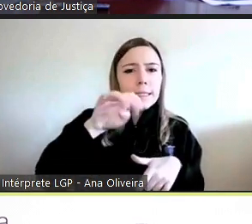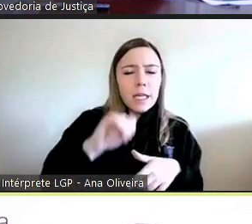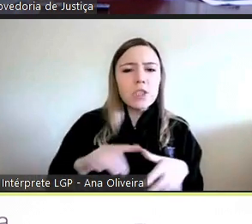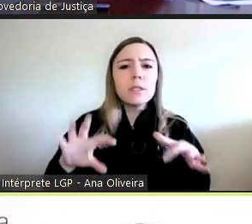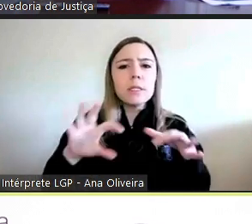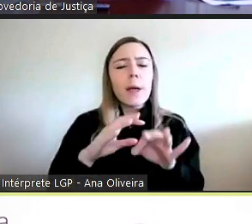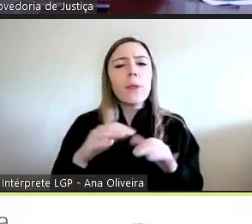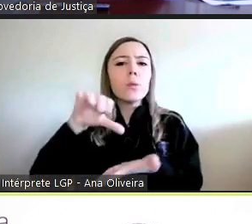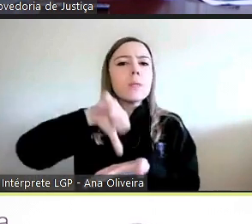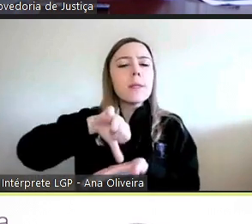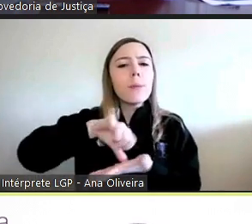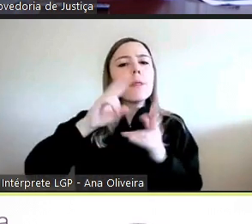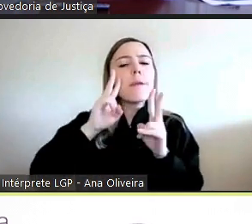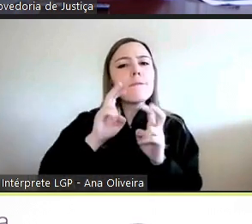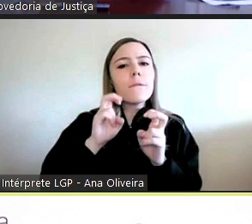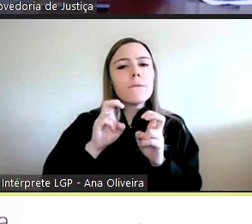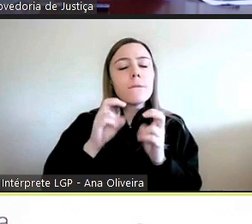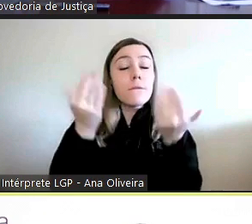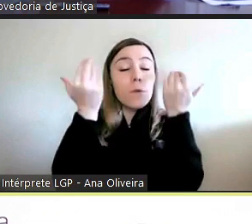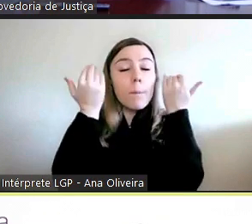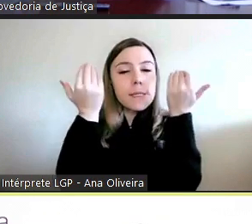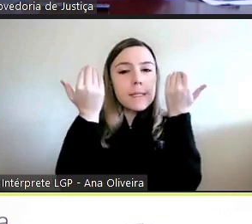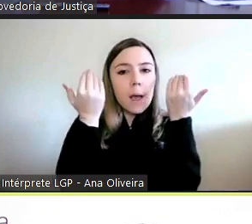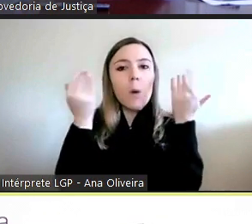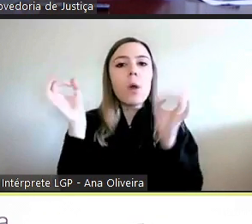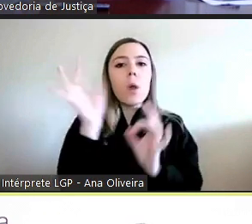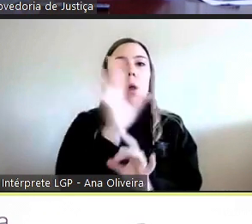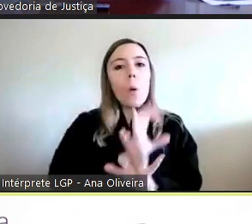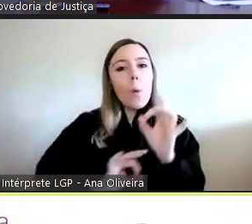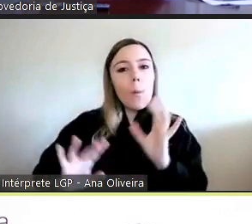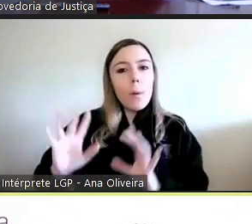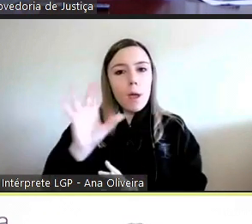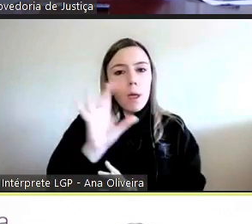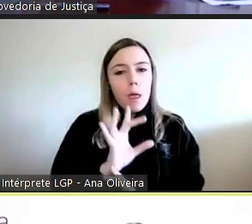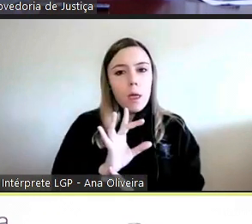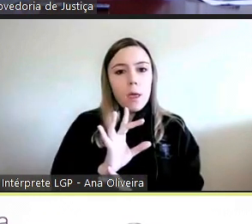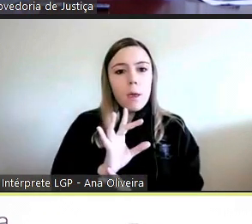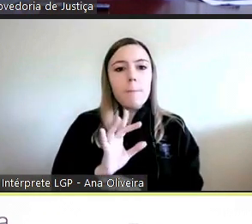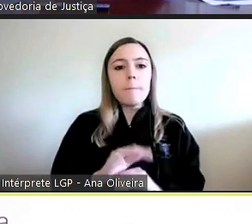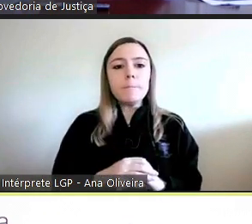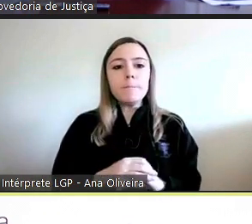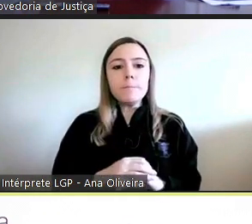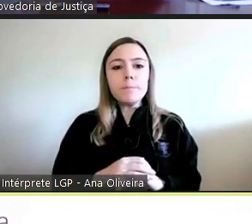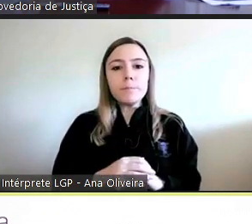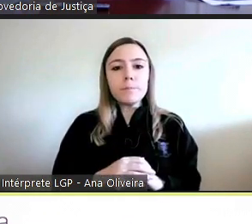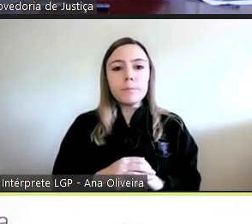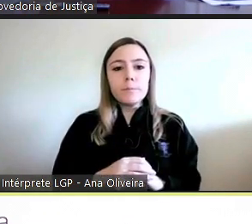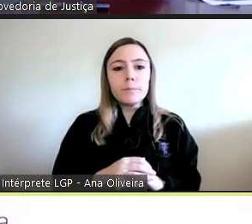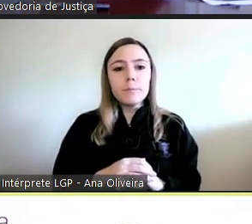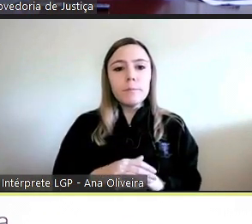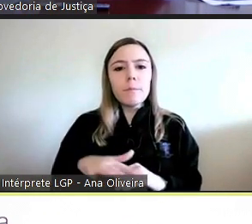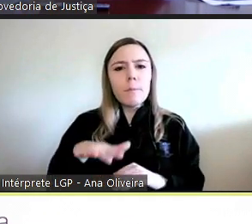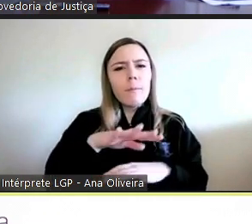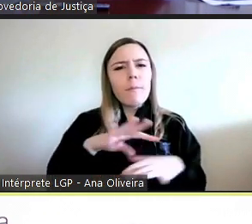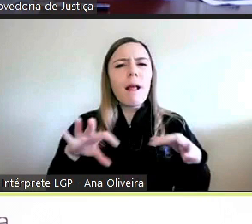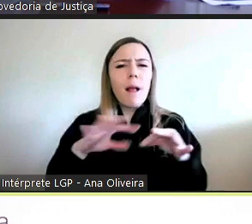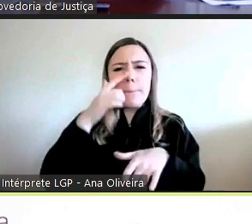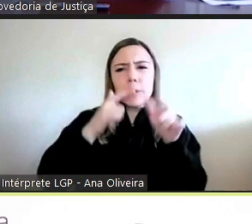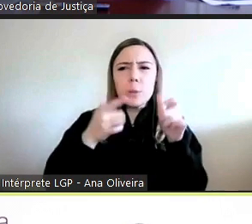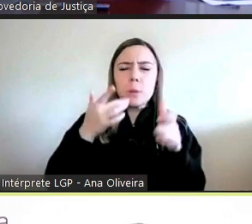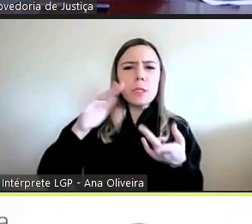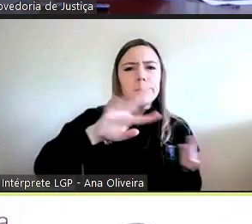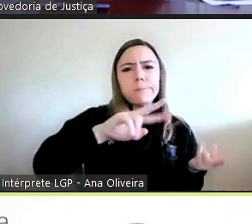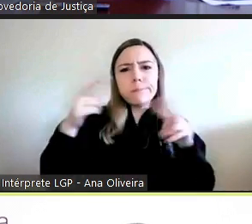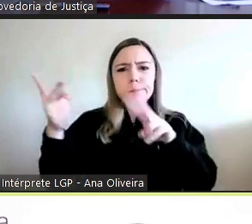Europeia Jacques Delors, o Alto Ministério Pais Migrações, a